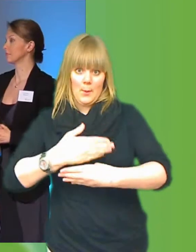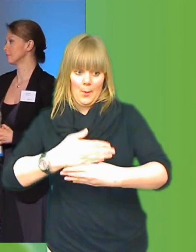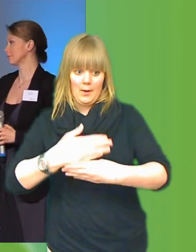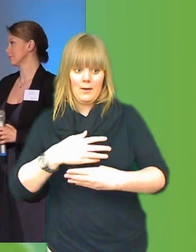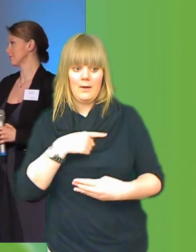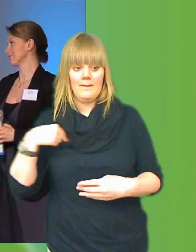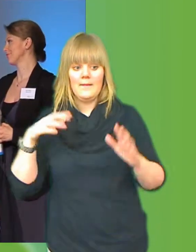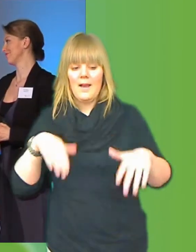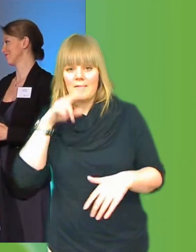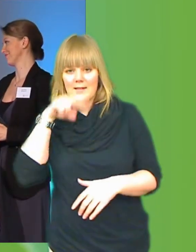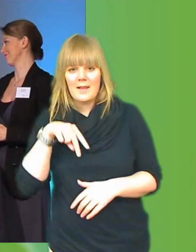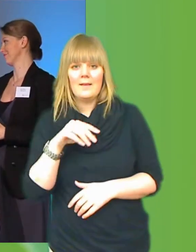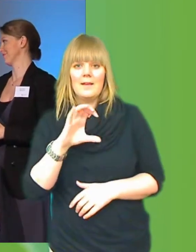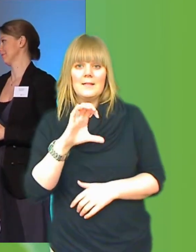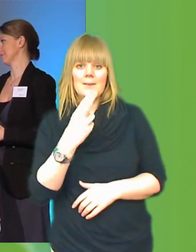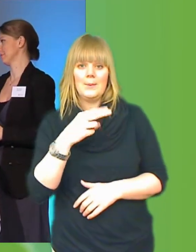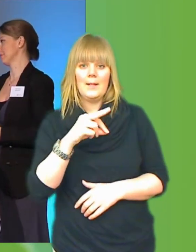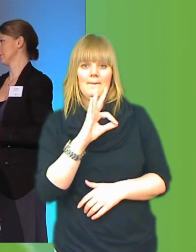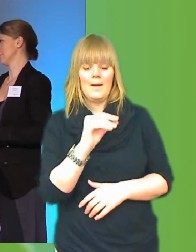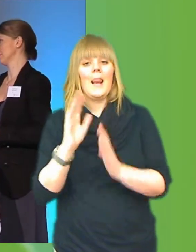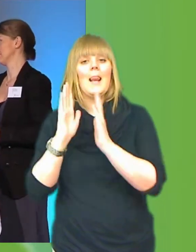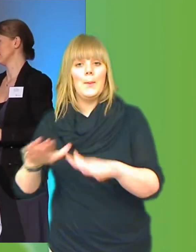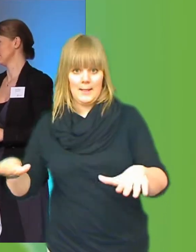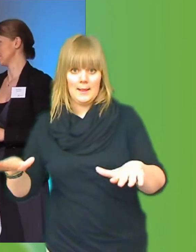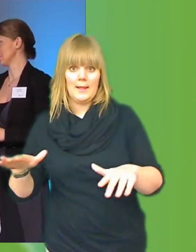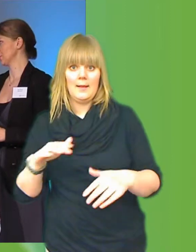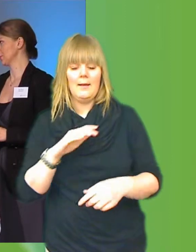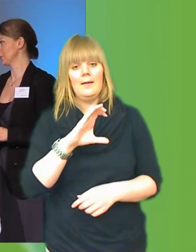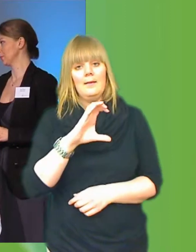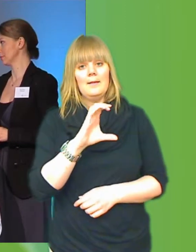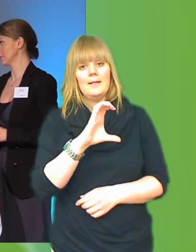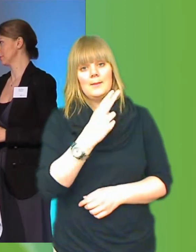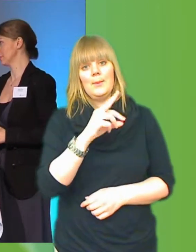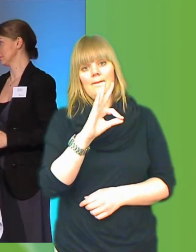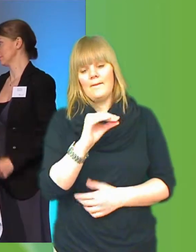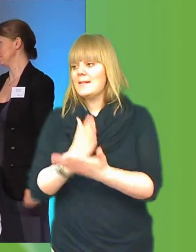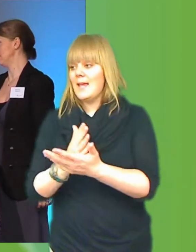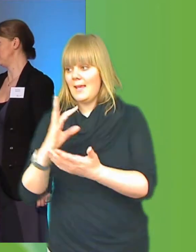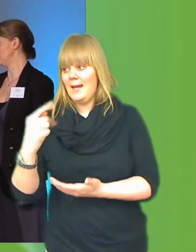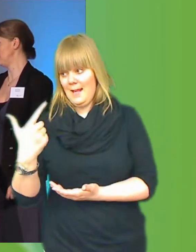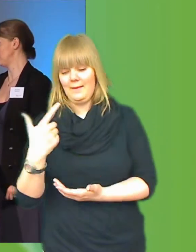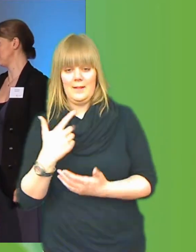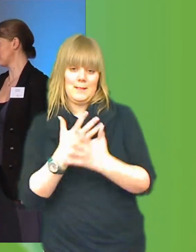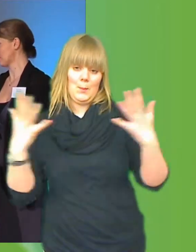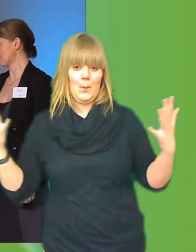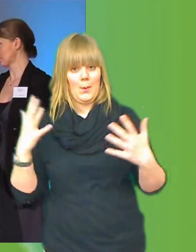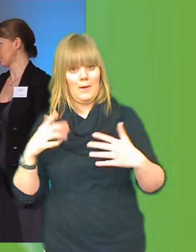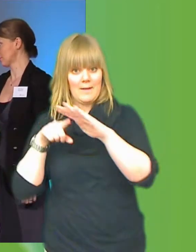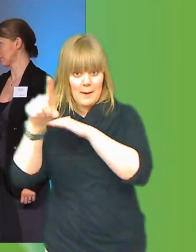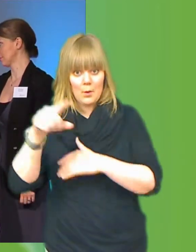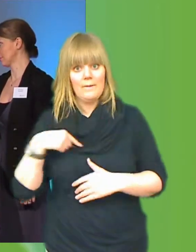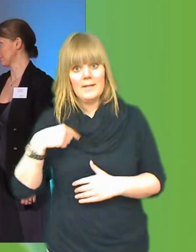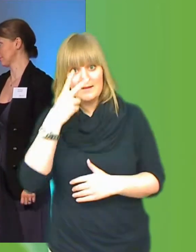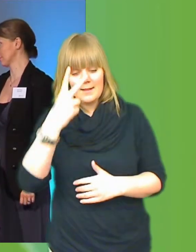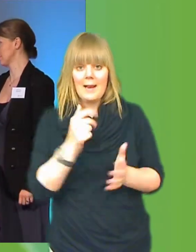Surfa lugnt? Surfa lugnt. Säkerhet framförallt. Hur man kan se hur barnen och eleverna surfar så att